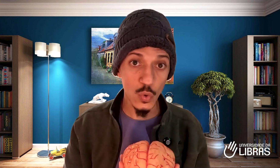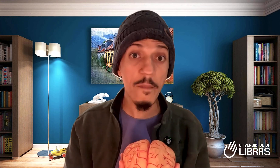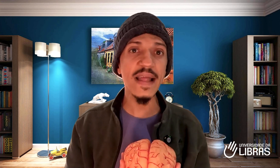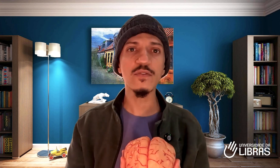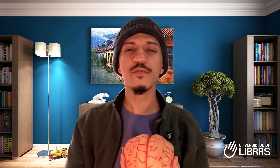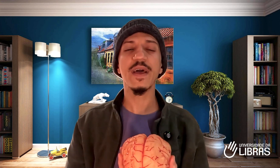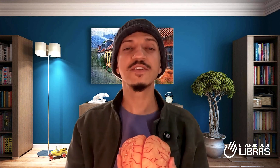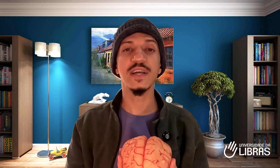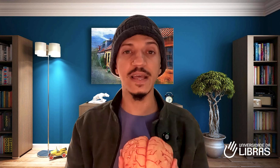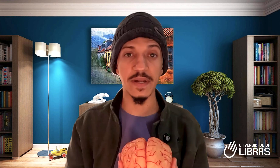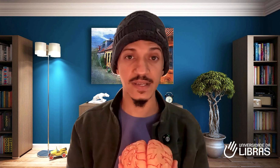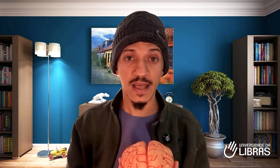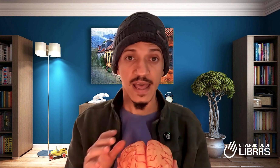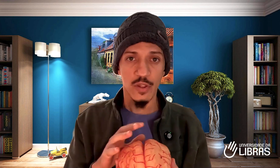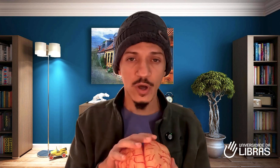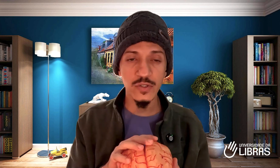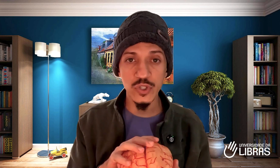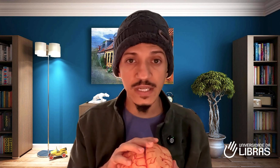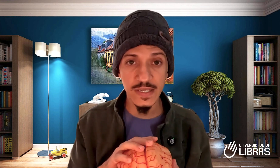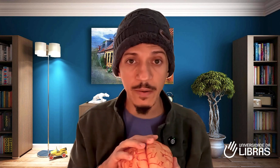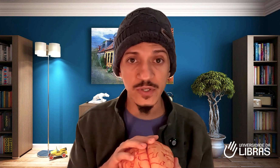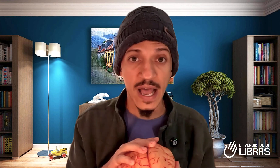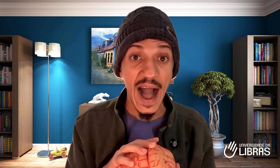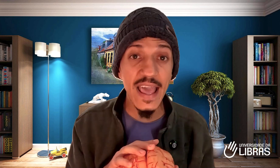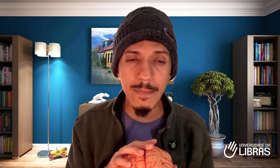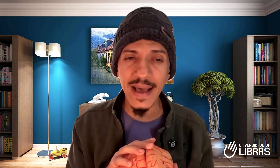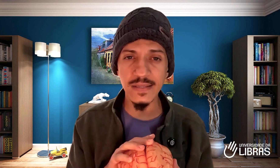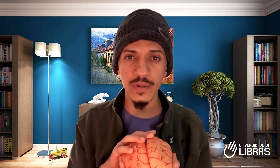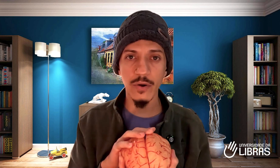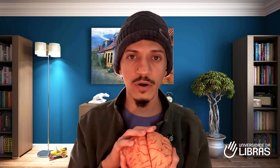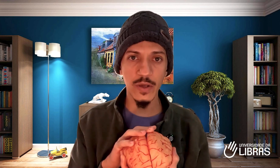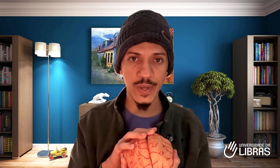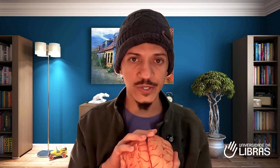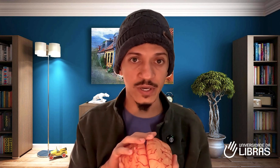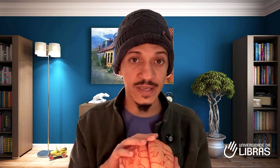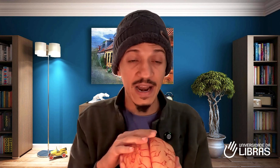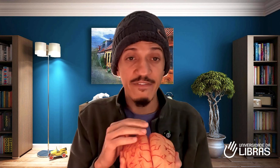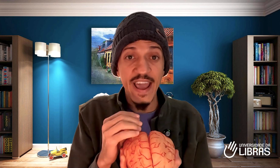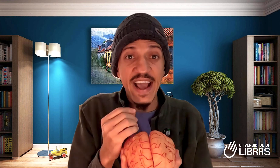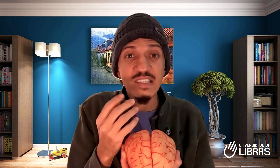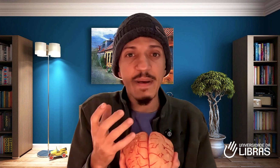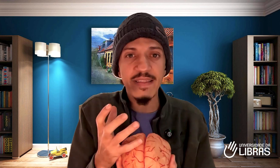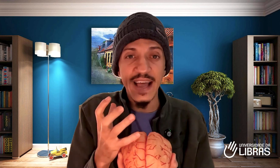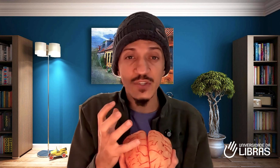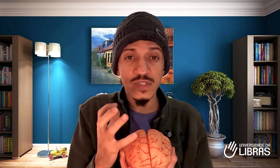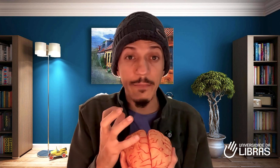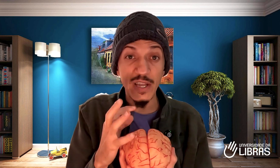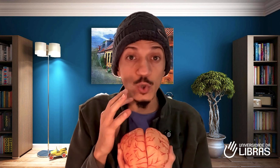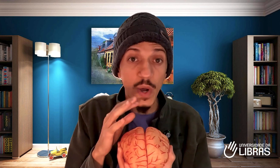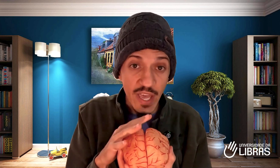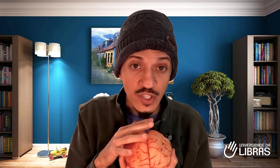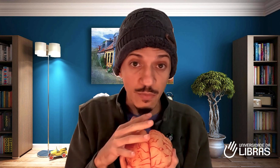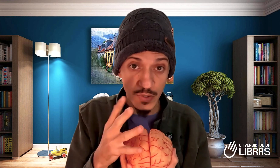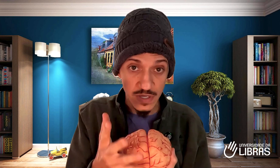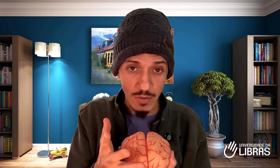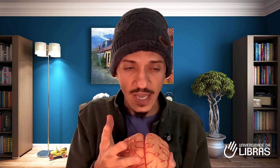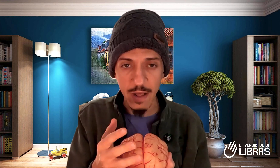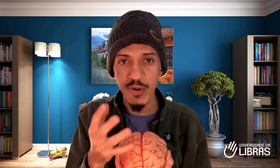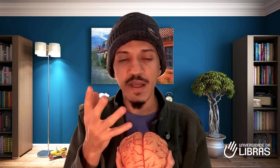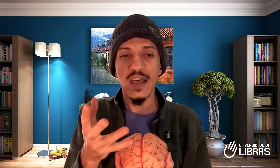método fluente em Libras, nós utilizamos a imersão neurolinguística, que ela vai respeitar, justamente, o ritmo do seu cérebro e